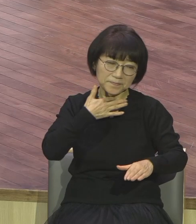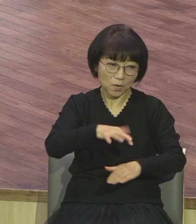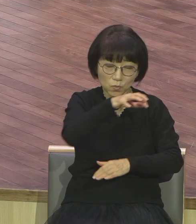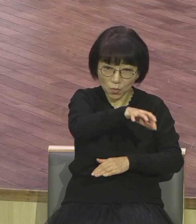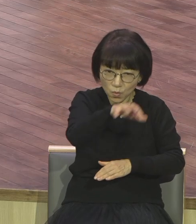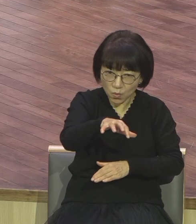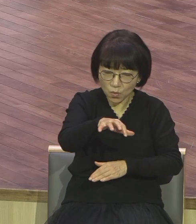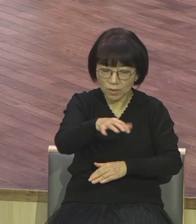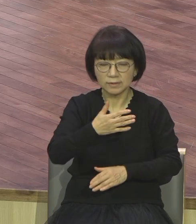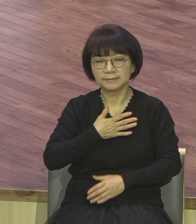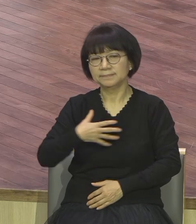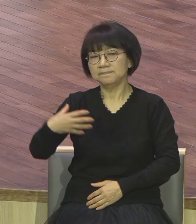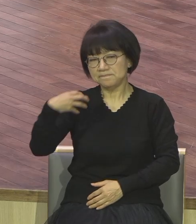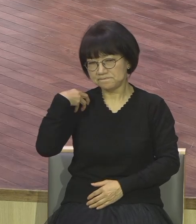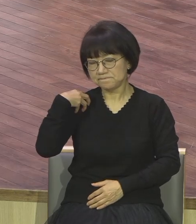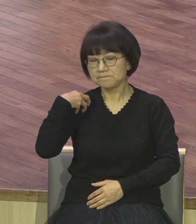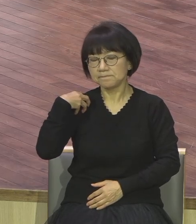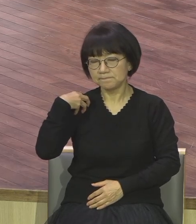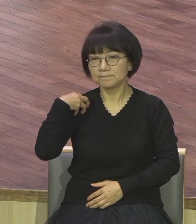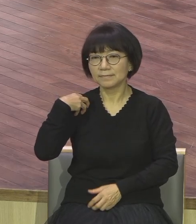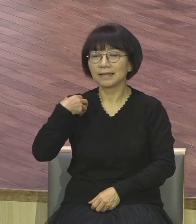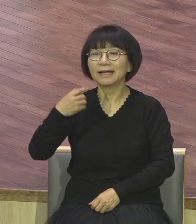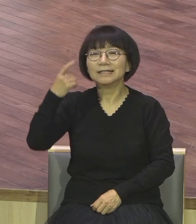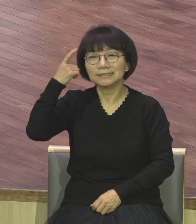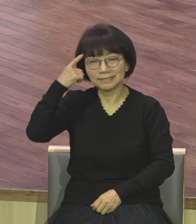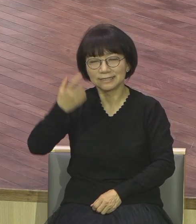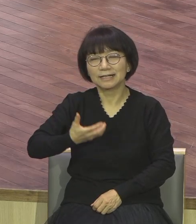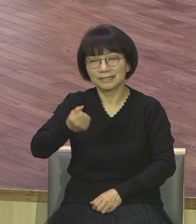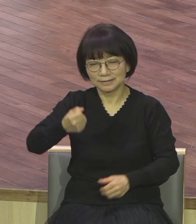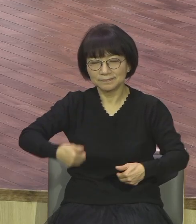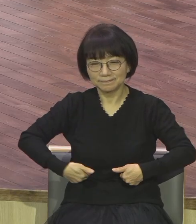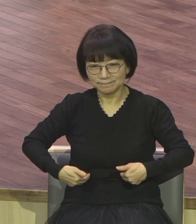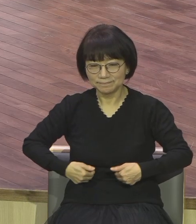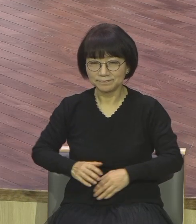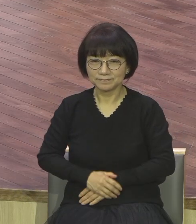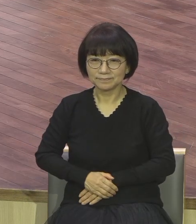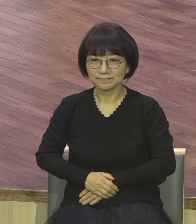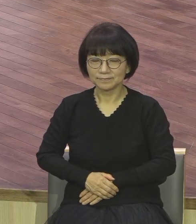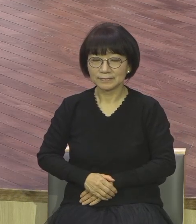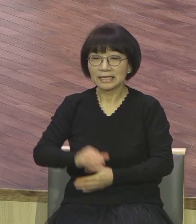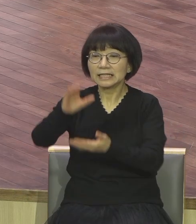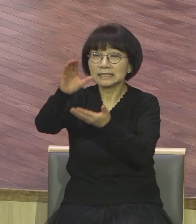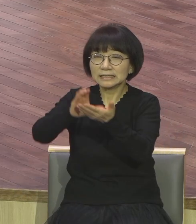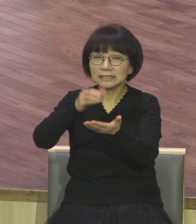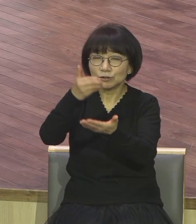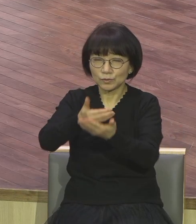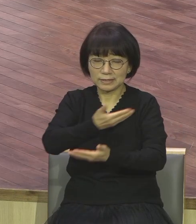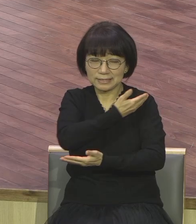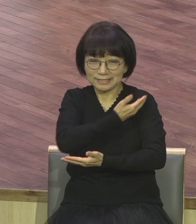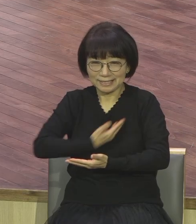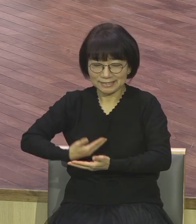여러분이 단 하루를 살아도 그리스도의 절대 제자의 삶을 사시기를 점으로 축복합니다